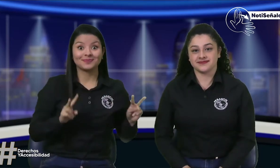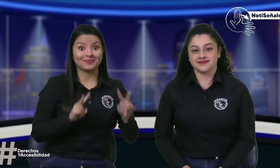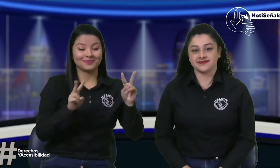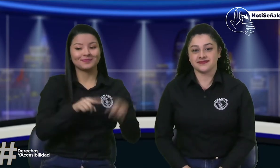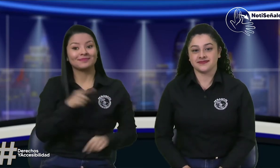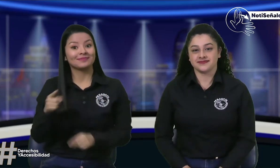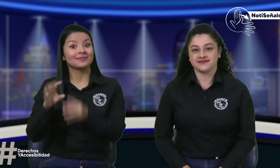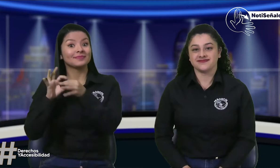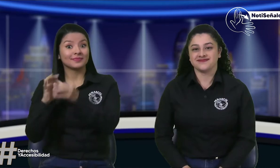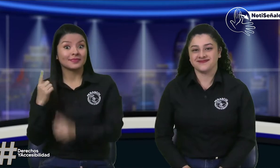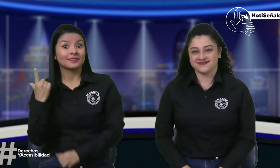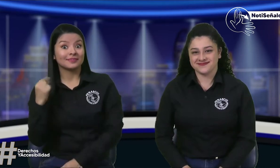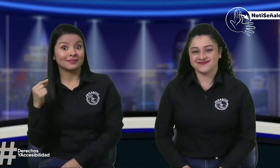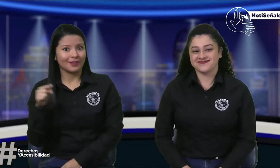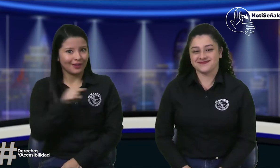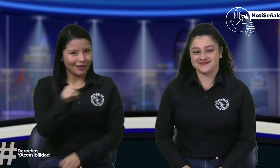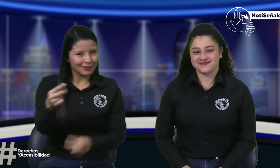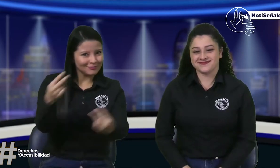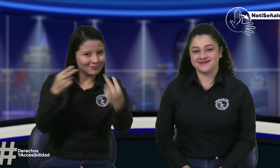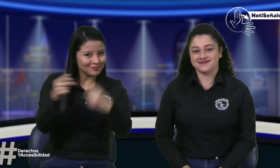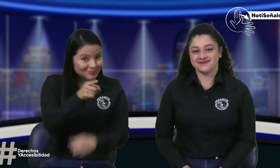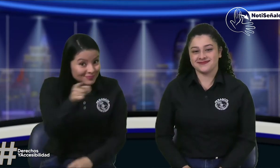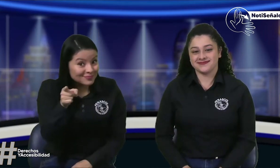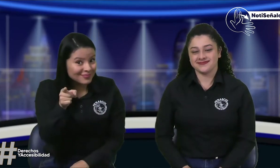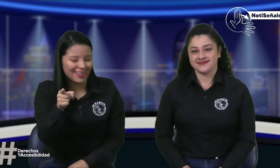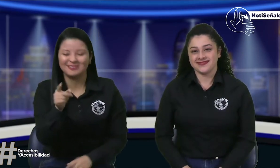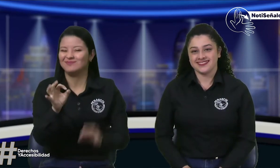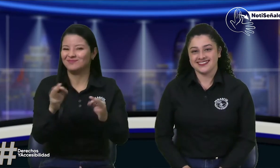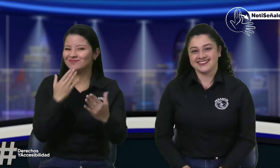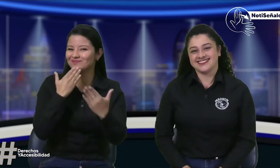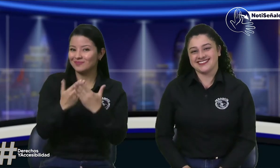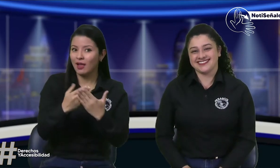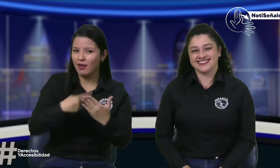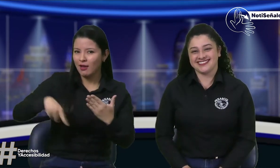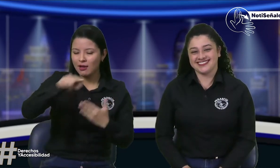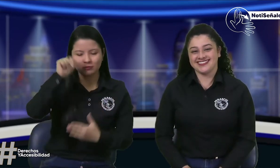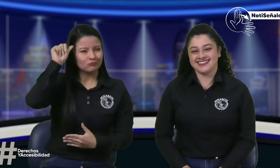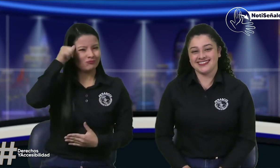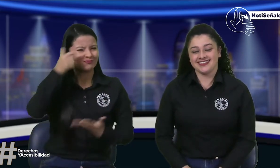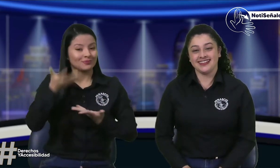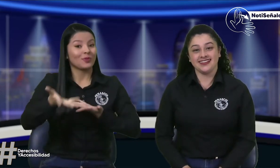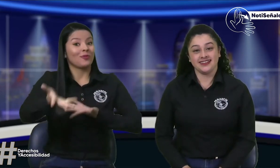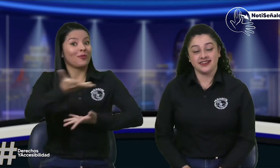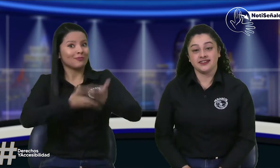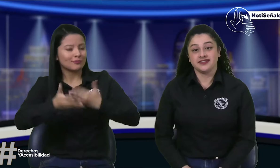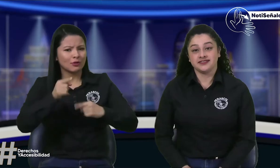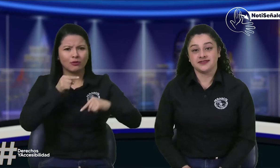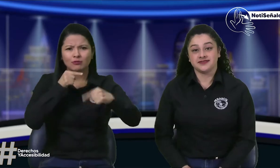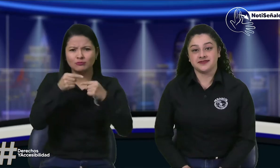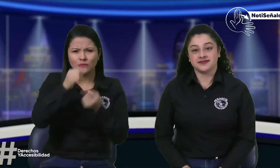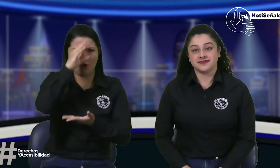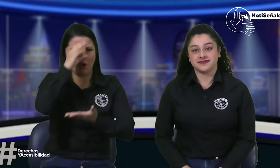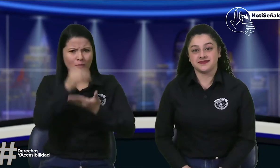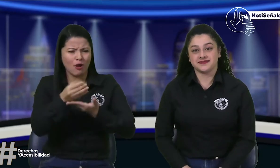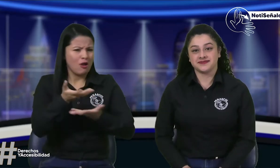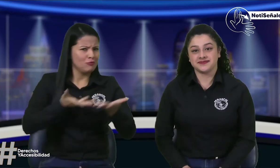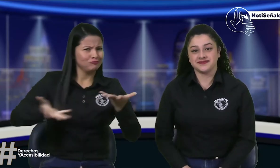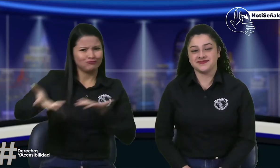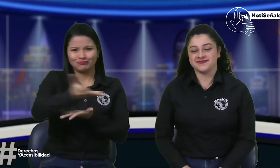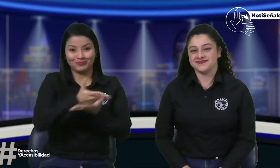Aquí nos pueden ver a través del Facebook de FNSCOL y FNSCOL Digital. Nos alegra que nos estén acompañando. Recuerden que